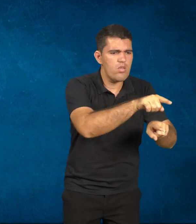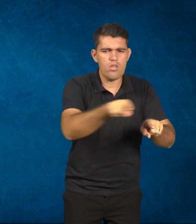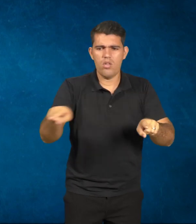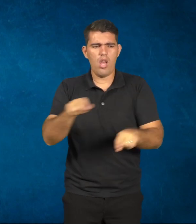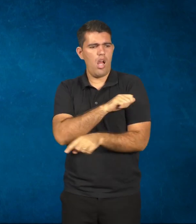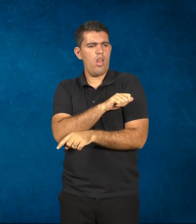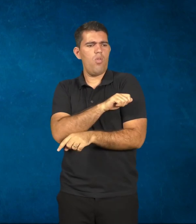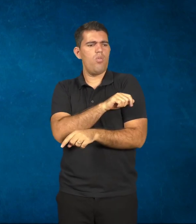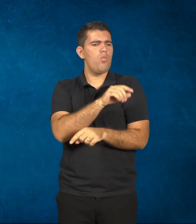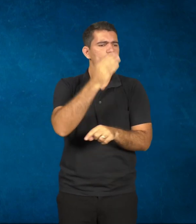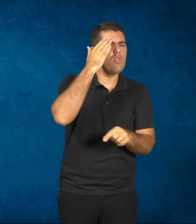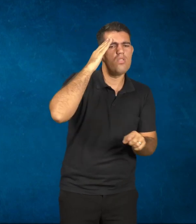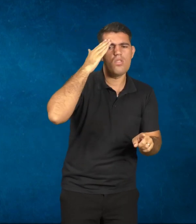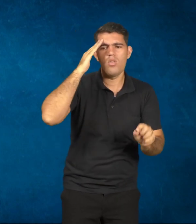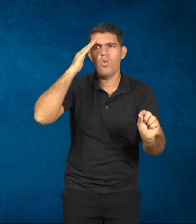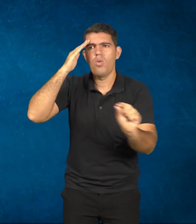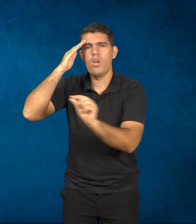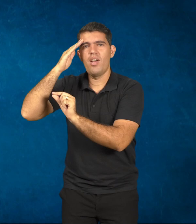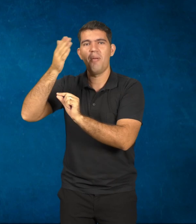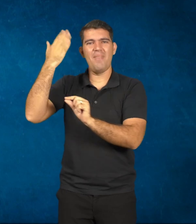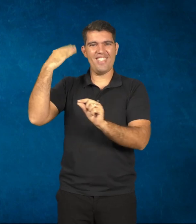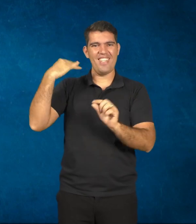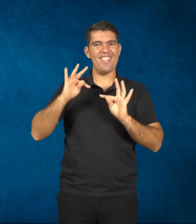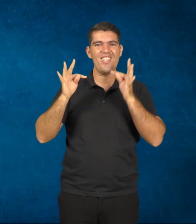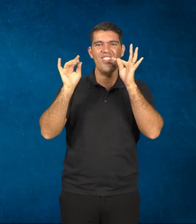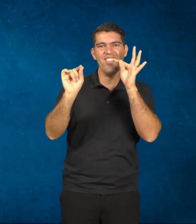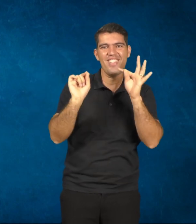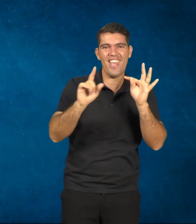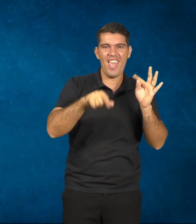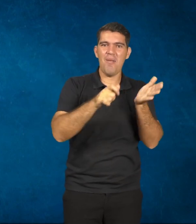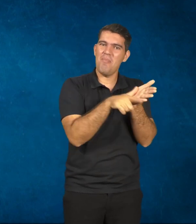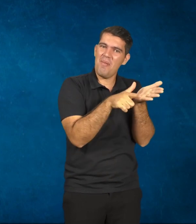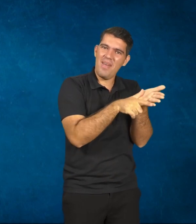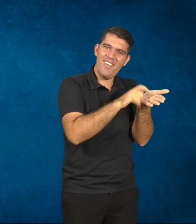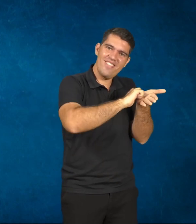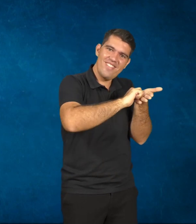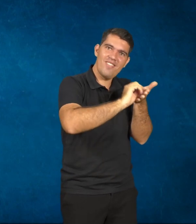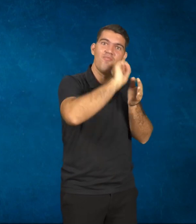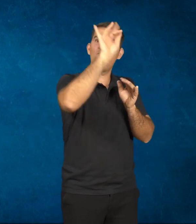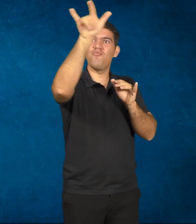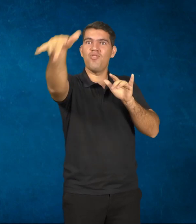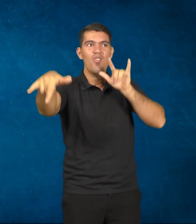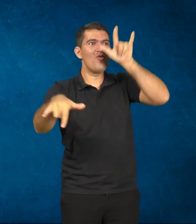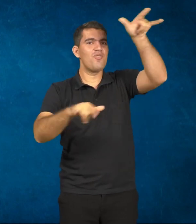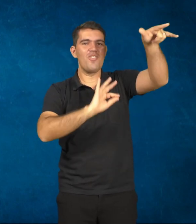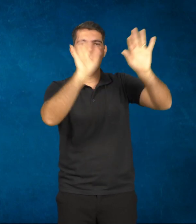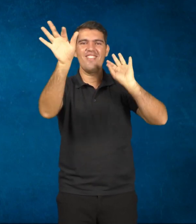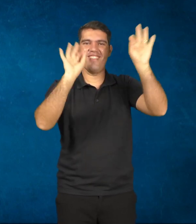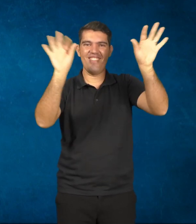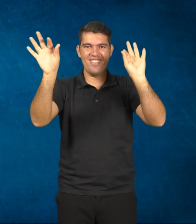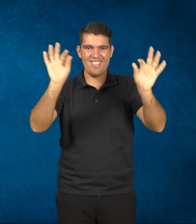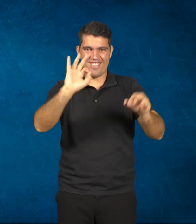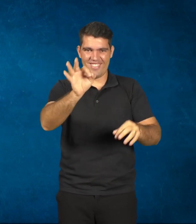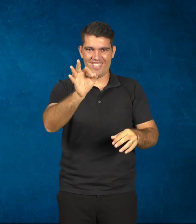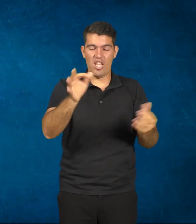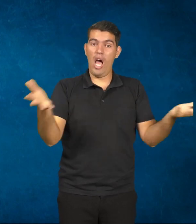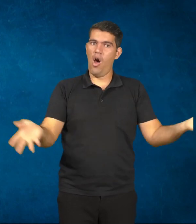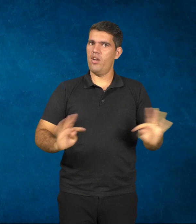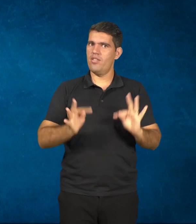na sua época era a tecnologia do papelzinho, do bilhete. Hoje é a tecnologia do Twitter, é a tecnologia do WhatsApp,